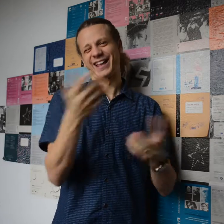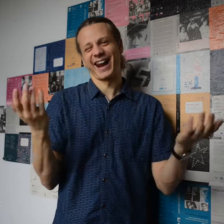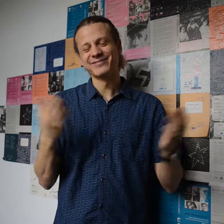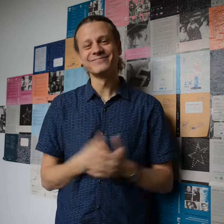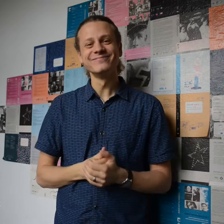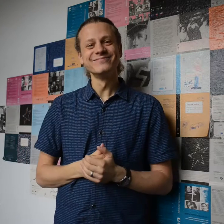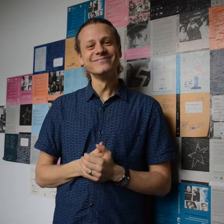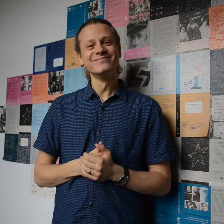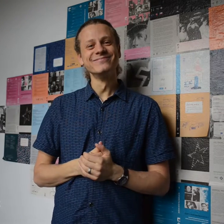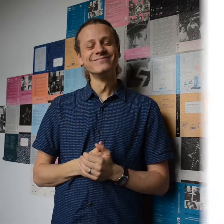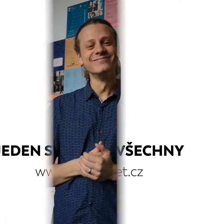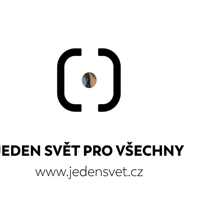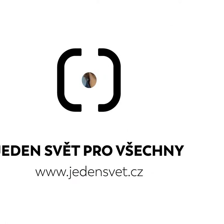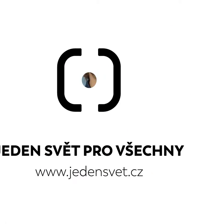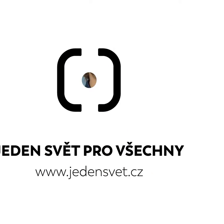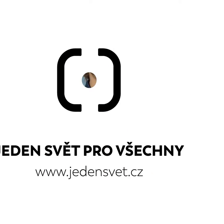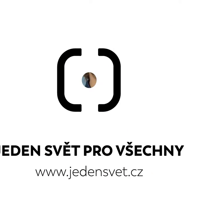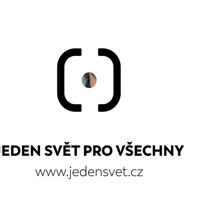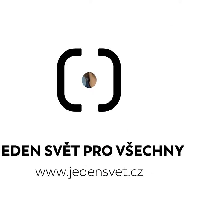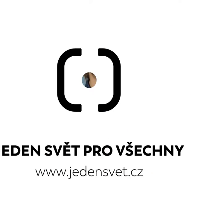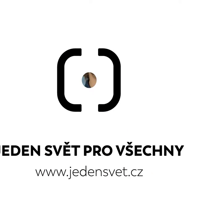titulky jenom jednobarevné, takže tam tu výhodu nemáme.